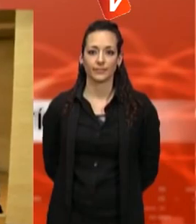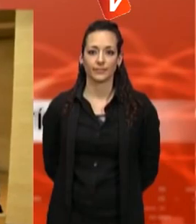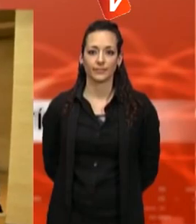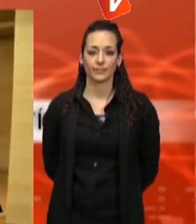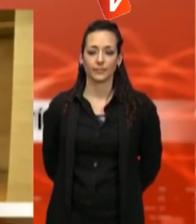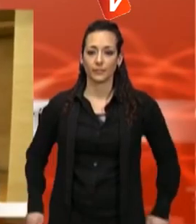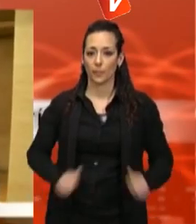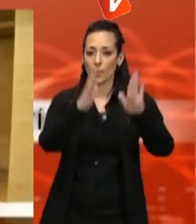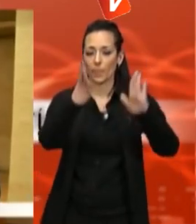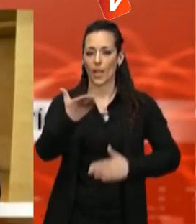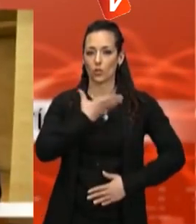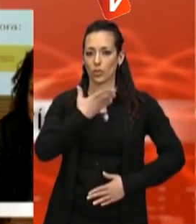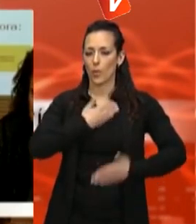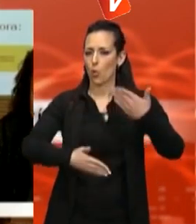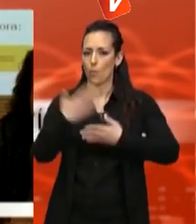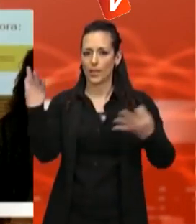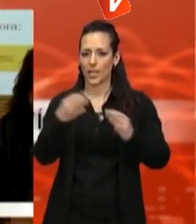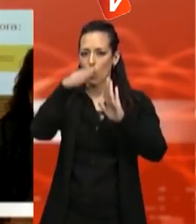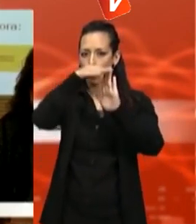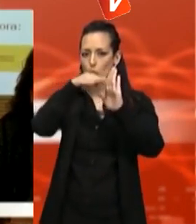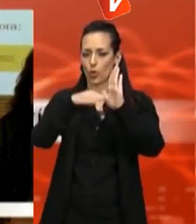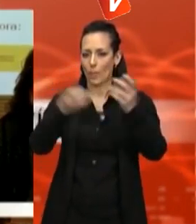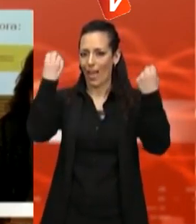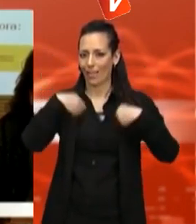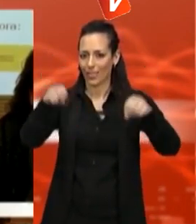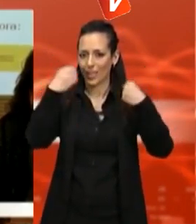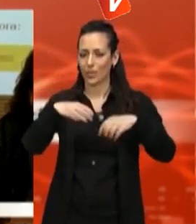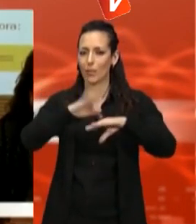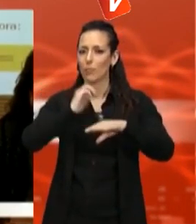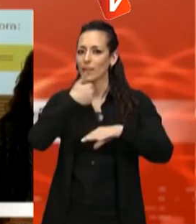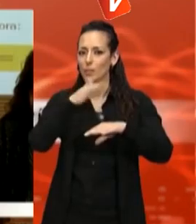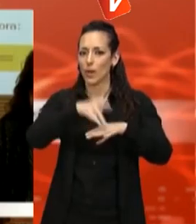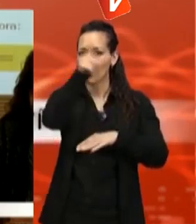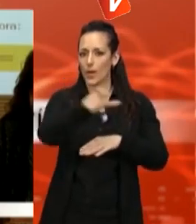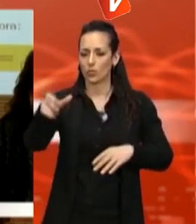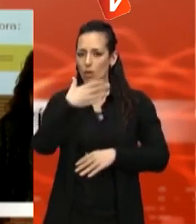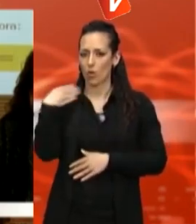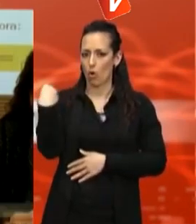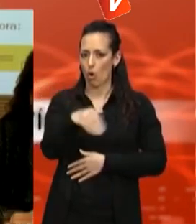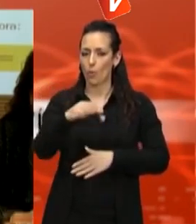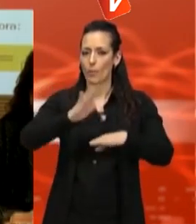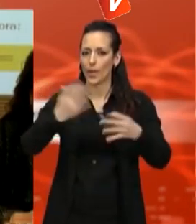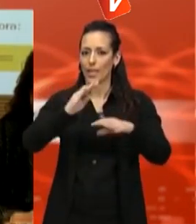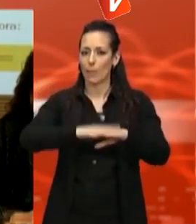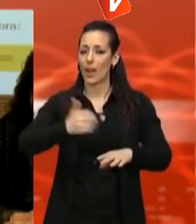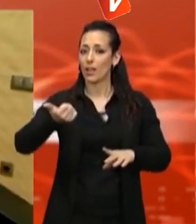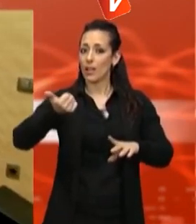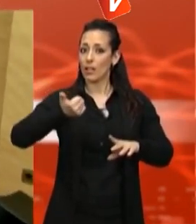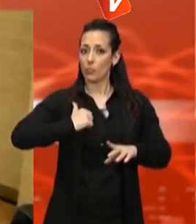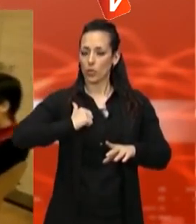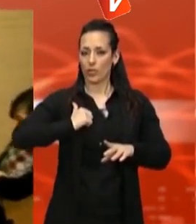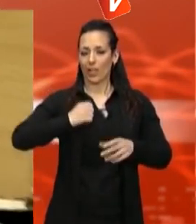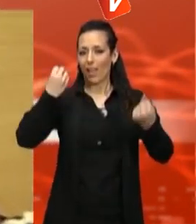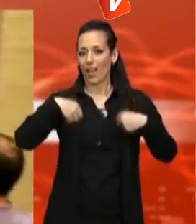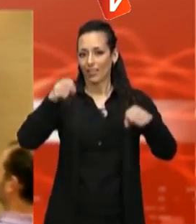L'Ajuntament ha engegat un programa d'activitats destinades a joves amb la voluntat que els serveixin per trobar formes d'oci alternatives a les drogues. El